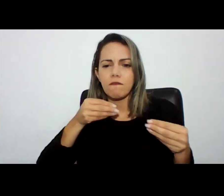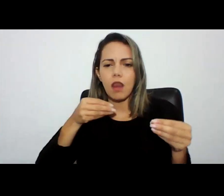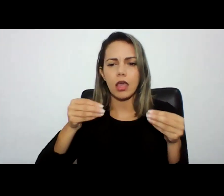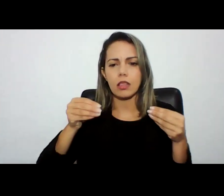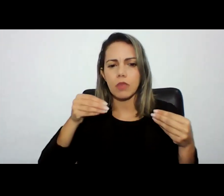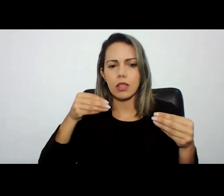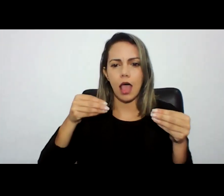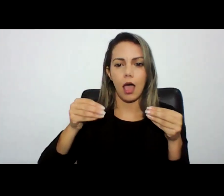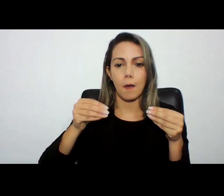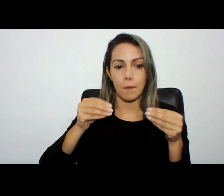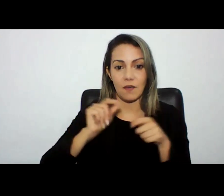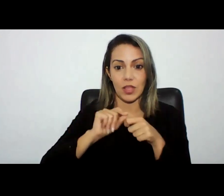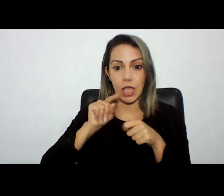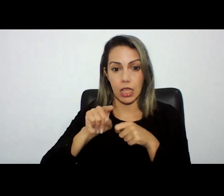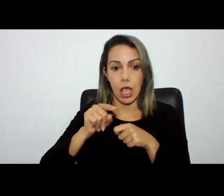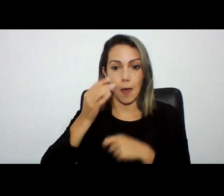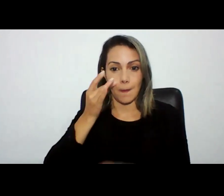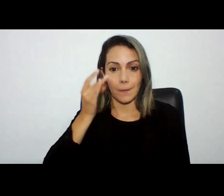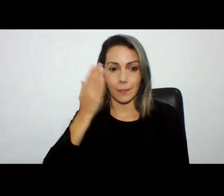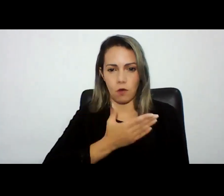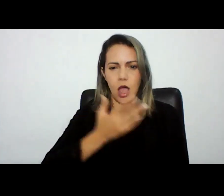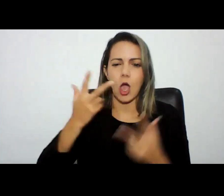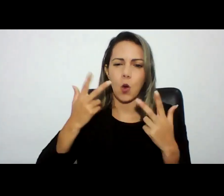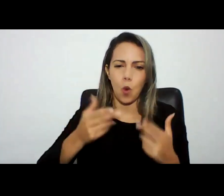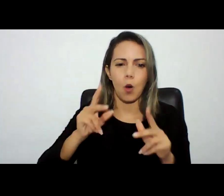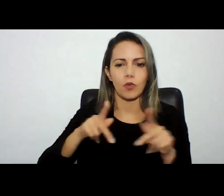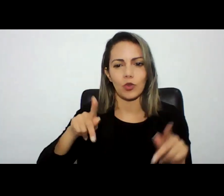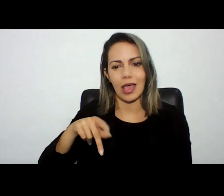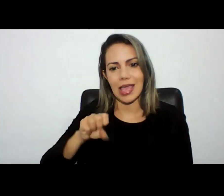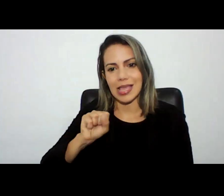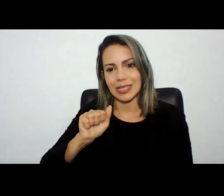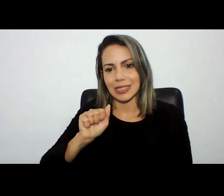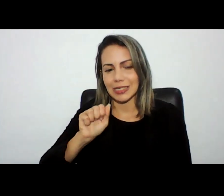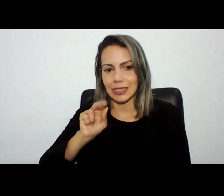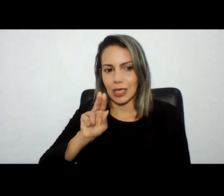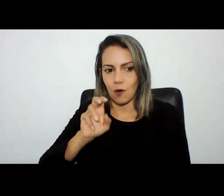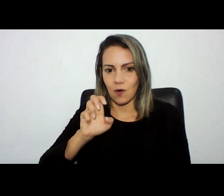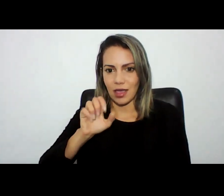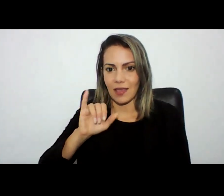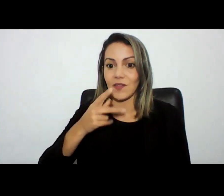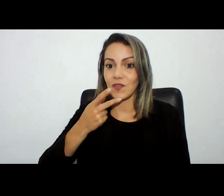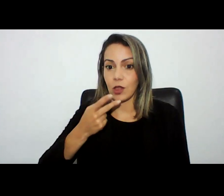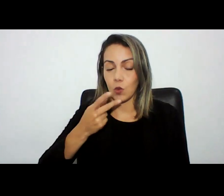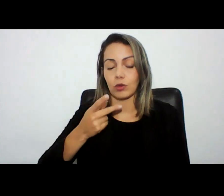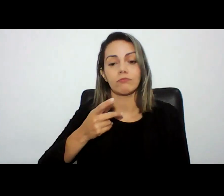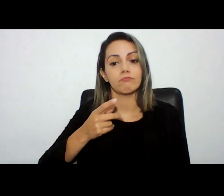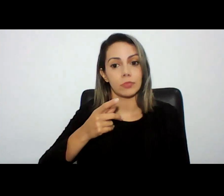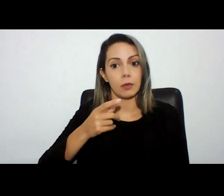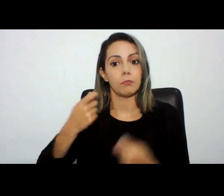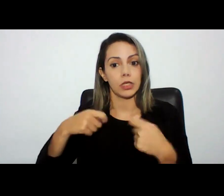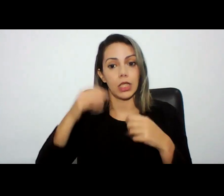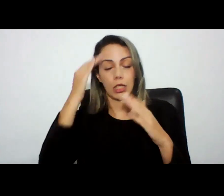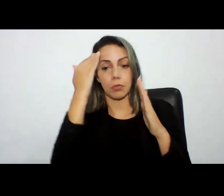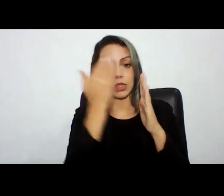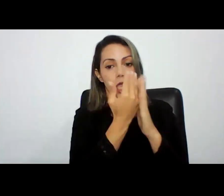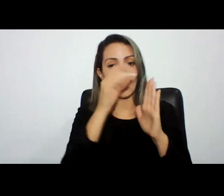produção dessa prova claro como muito bem falou o professor Saway resguardando todos os direitos constitucionalmente previstos mas